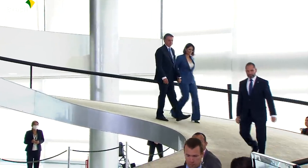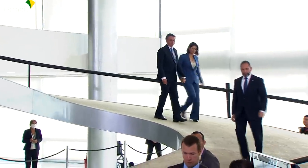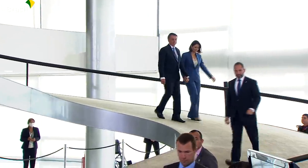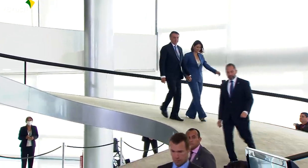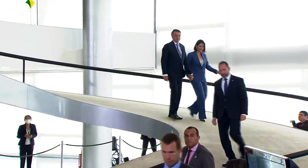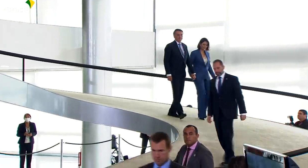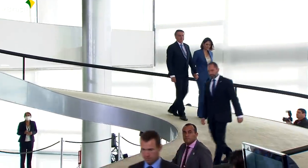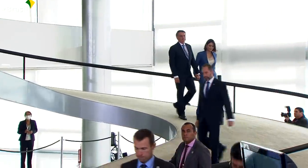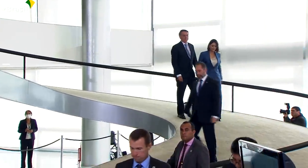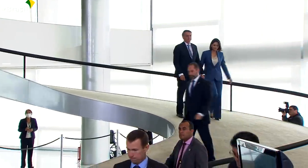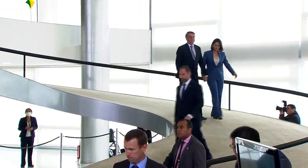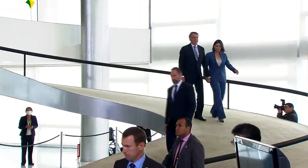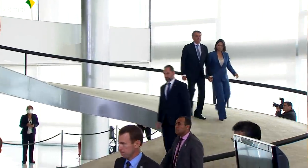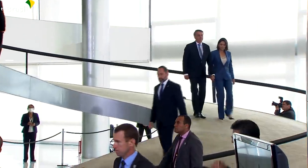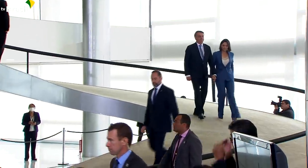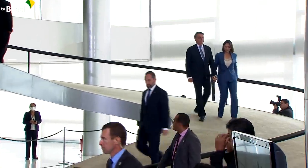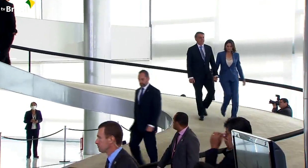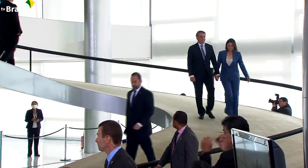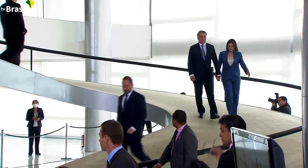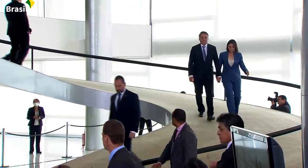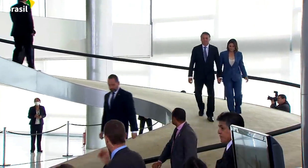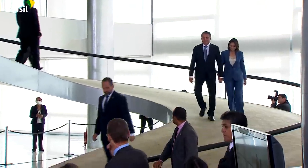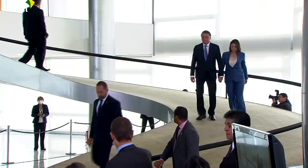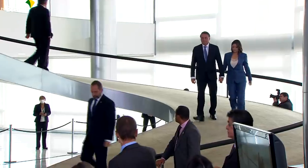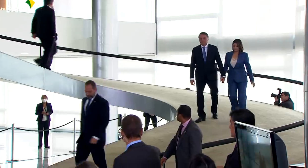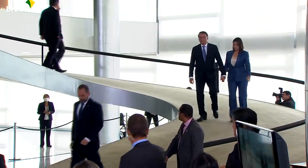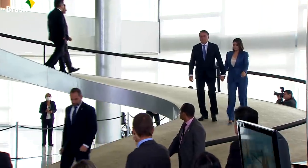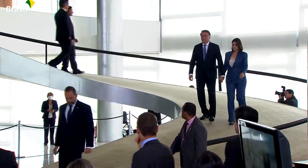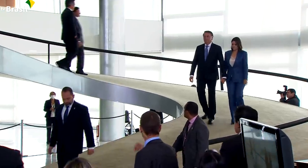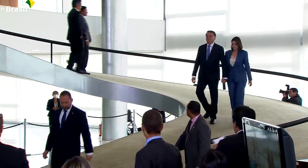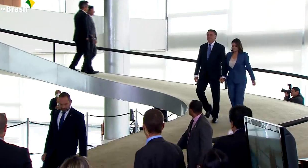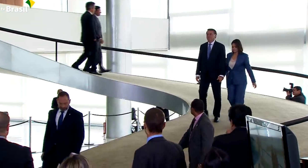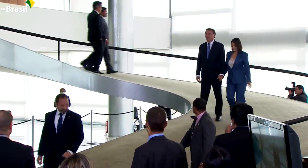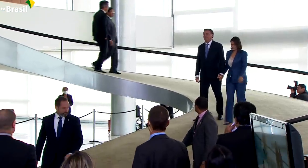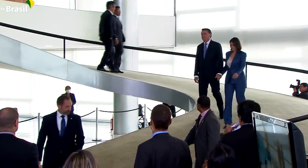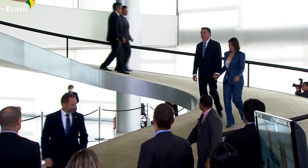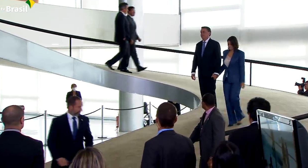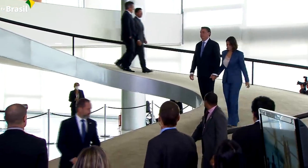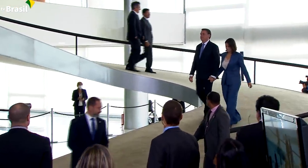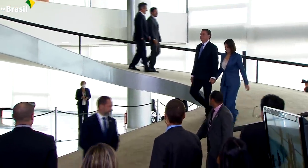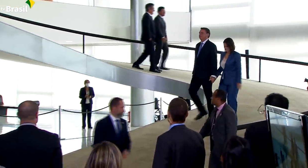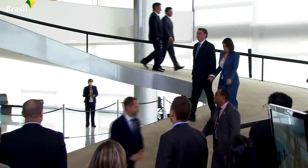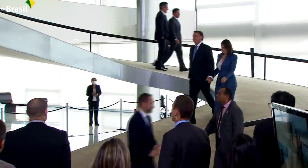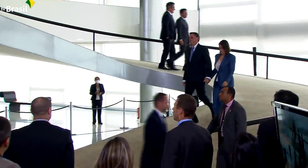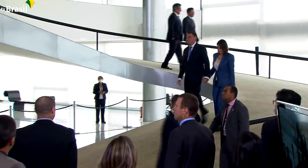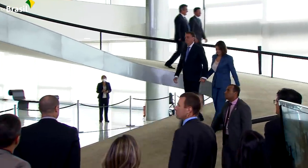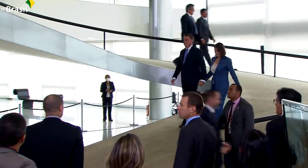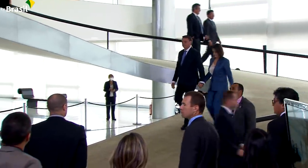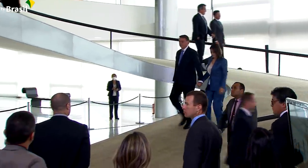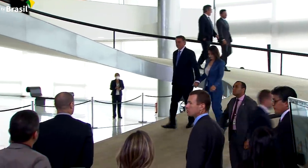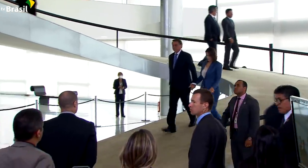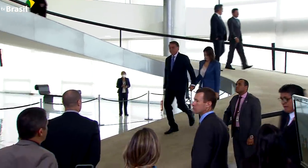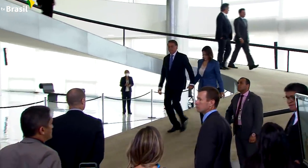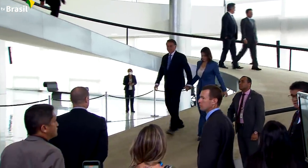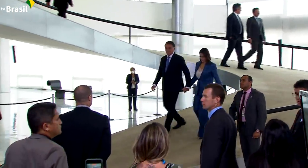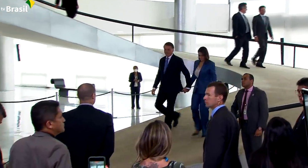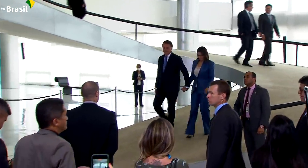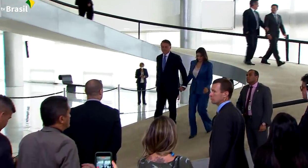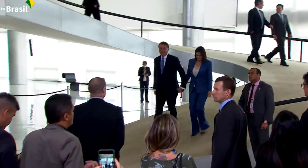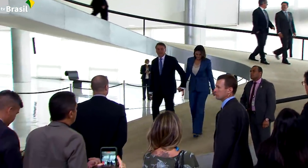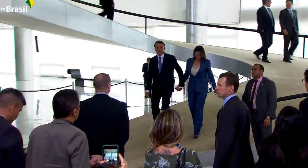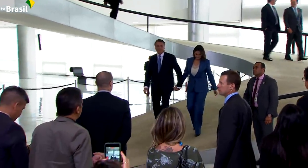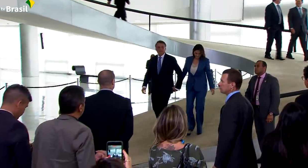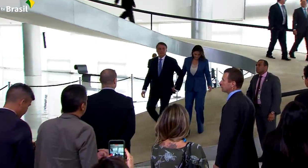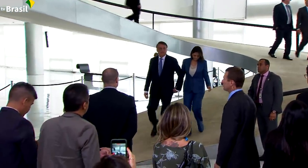Ciro Nogueira, e do ministro-chefe do Gabinete de Segurança Institucional, General Augusto Heleno.